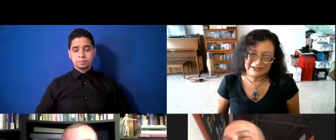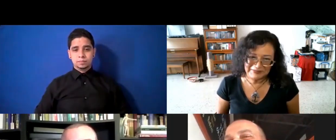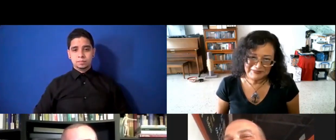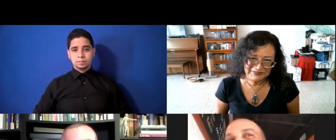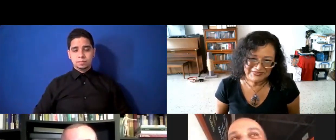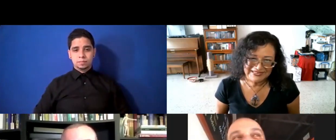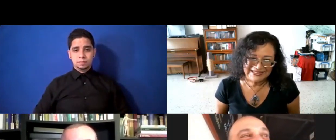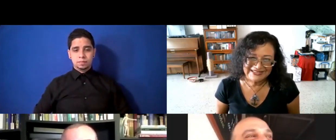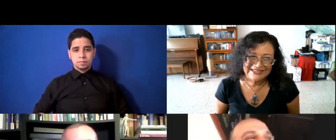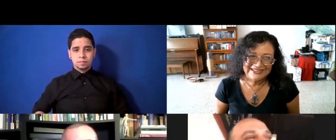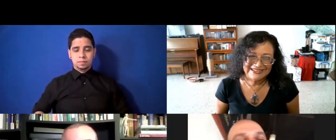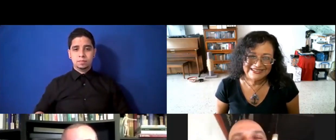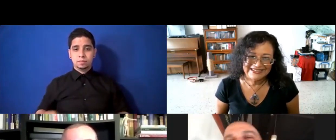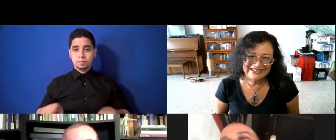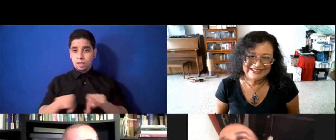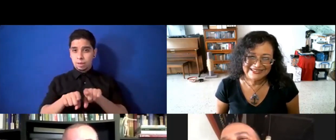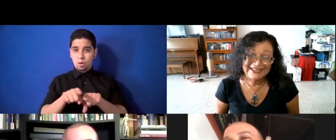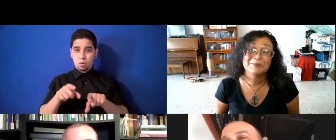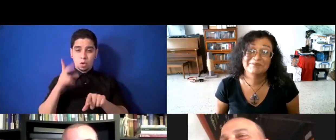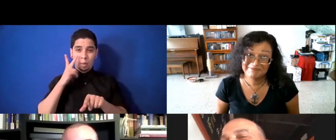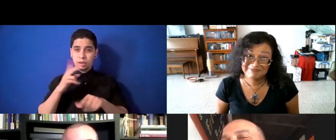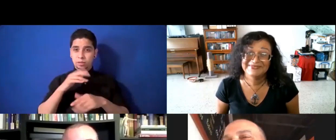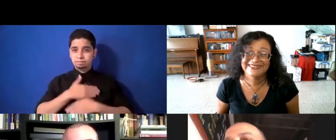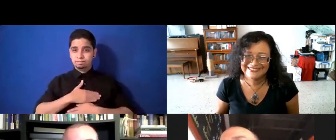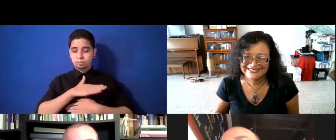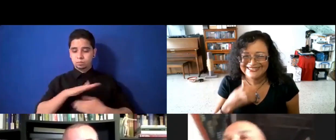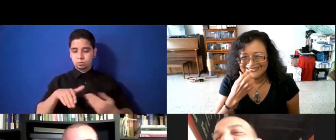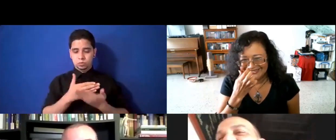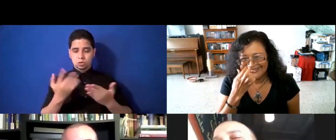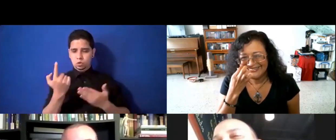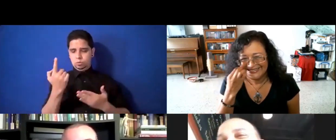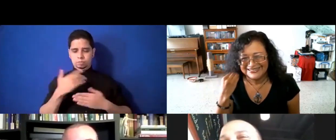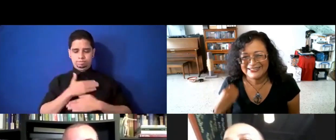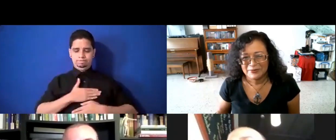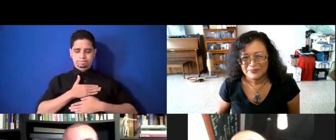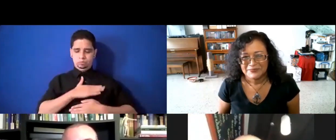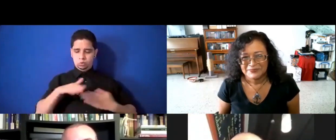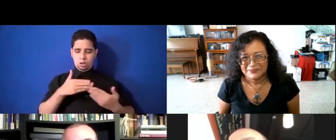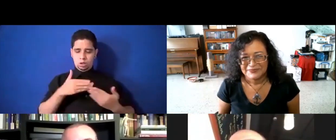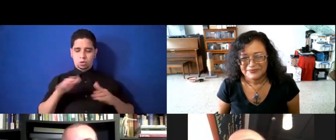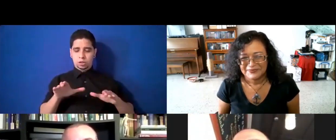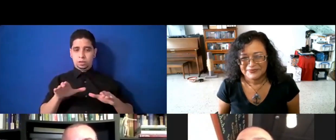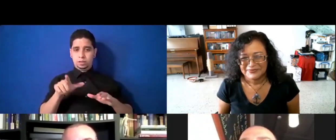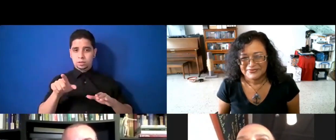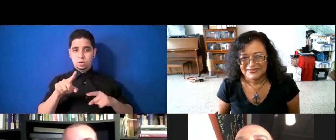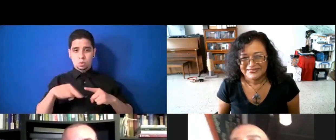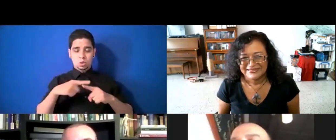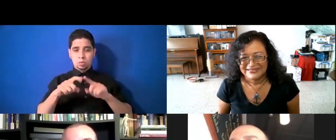uno se lo disfruta, este, yo siempre me lo disfrutaba con él, y cuando él incluso, pues tenía que